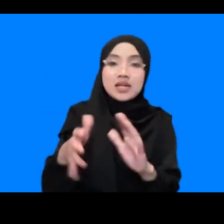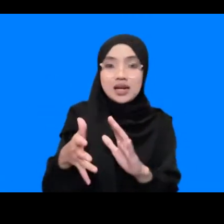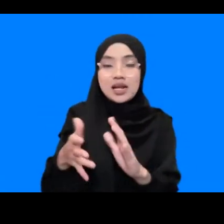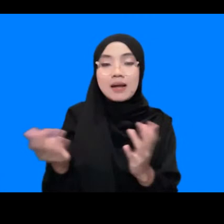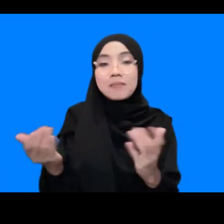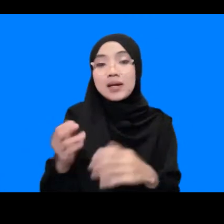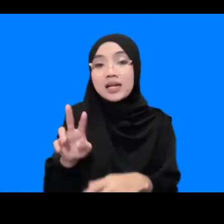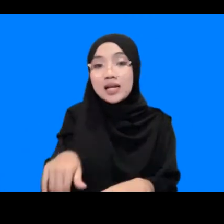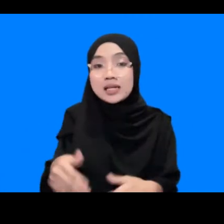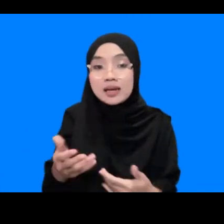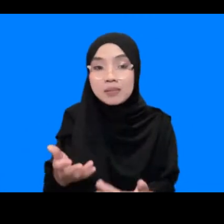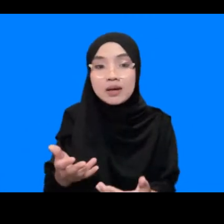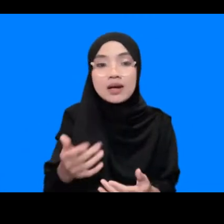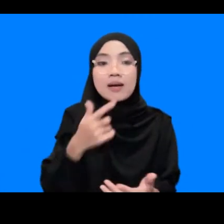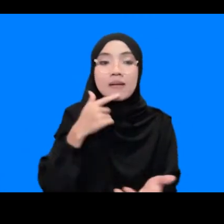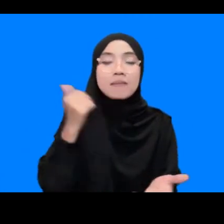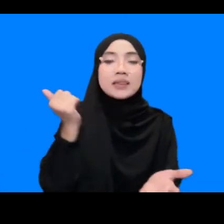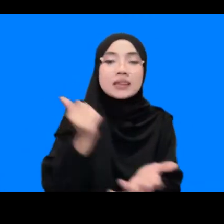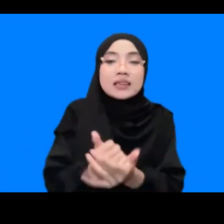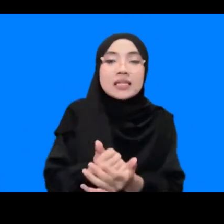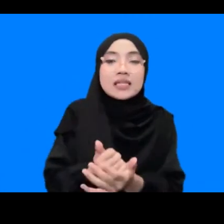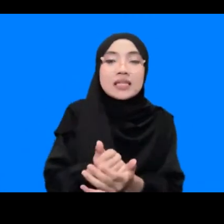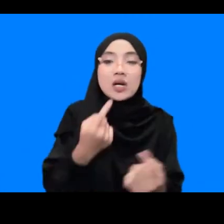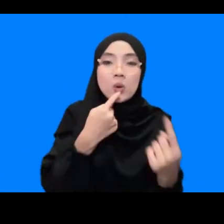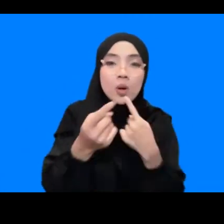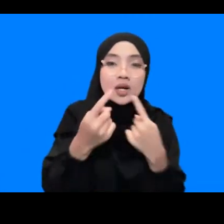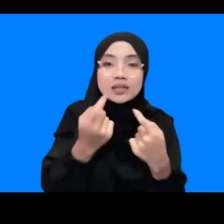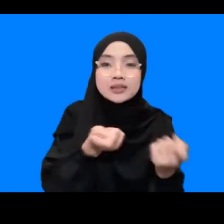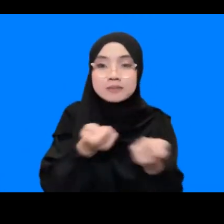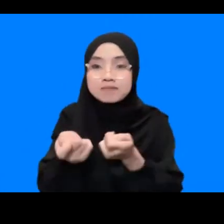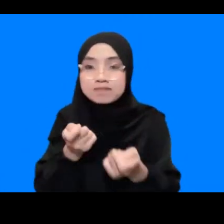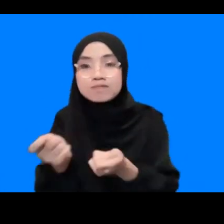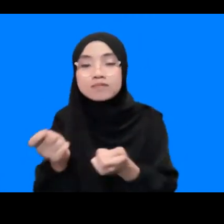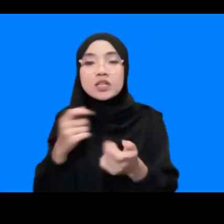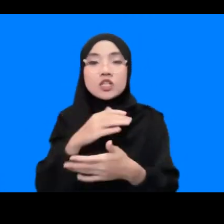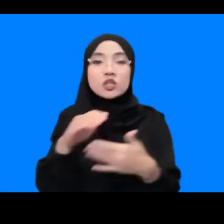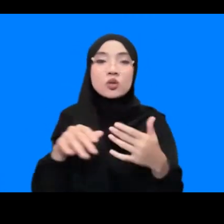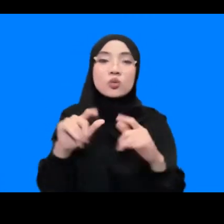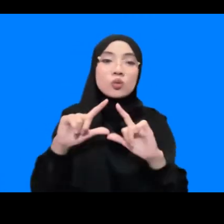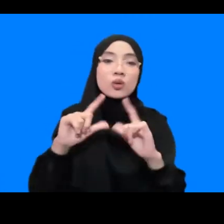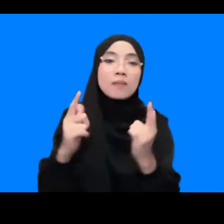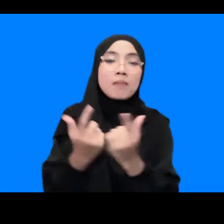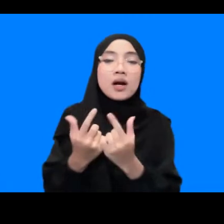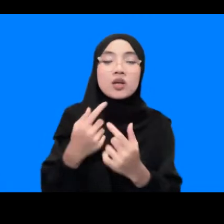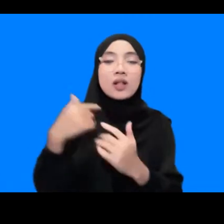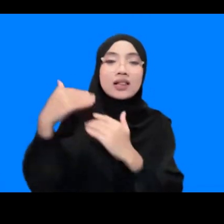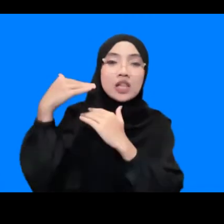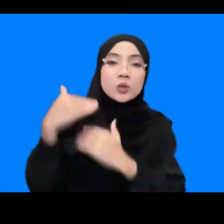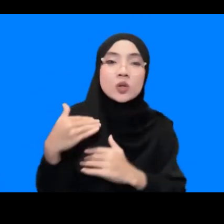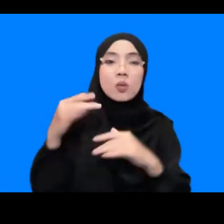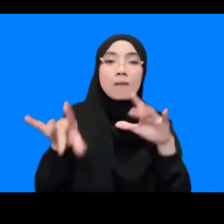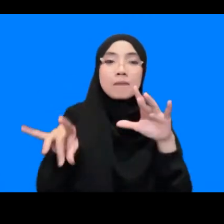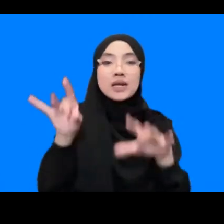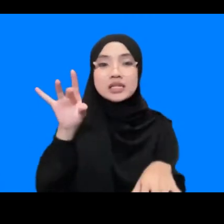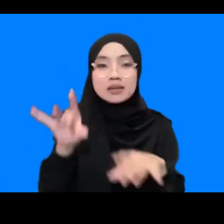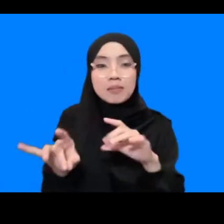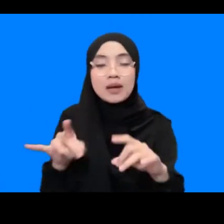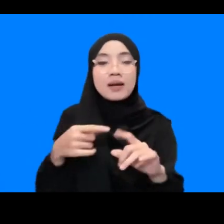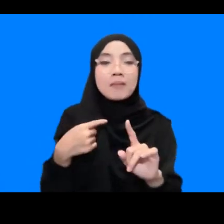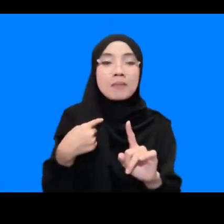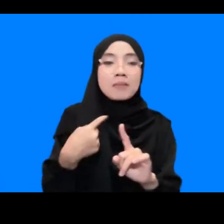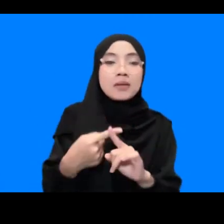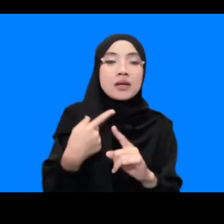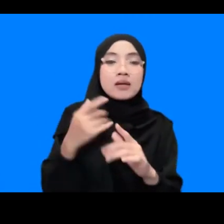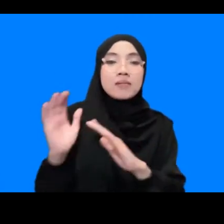lagi sebenarnya penting adanya koordinasi antar instansi terkait tentang tanggung jawab manajemen termasuk